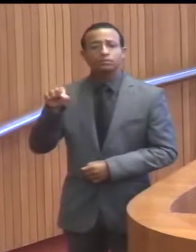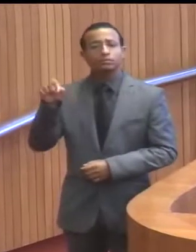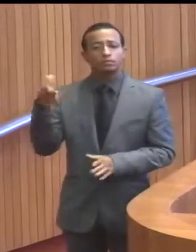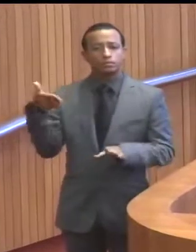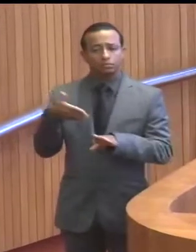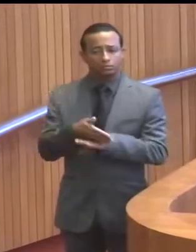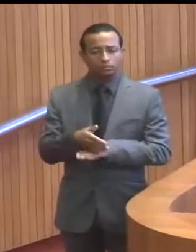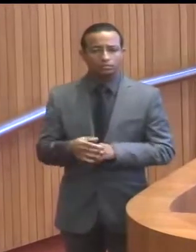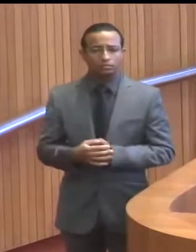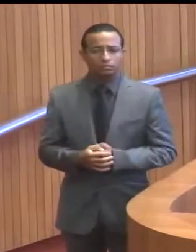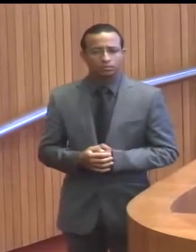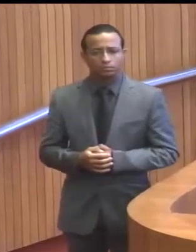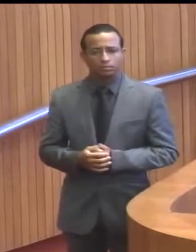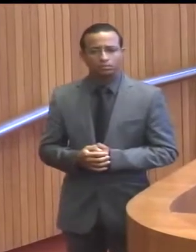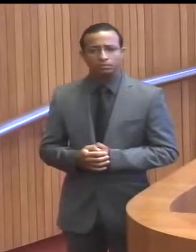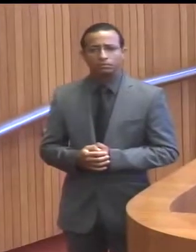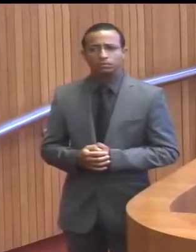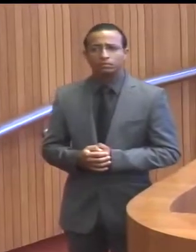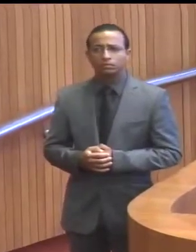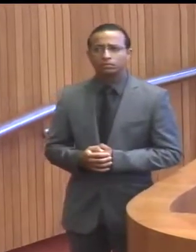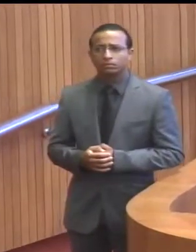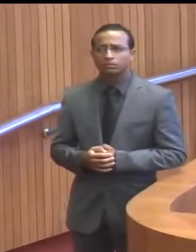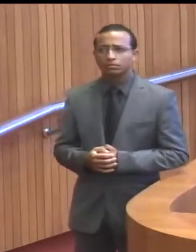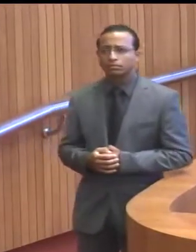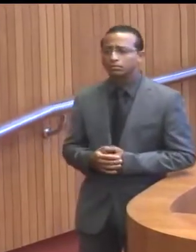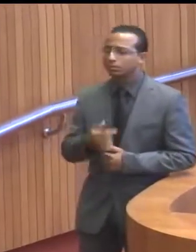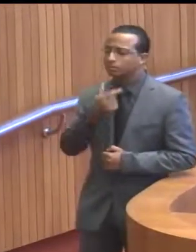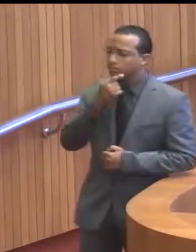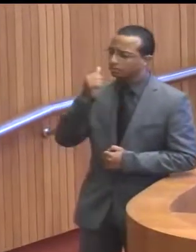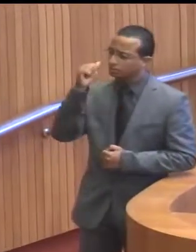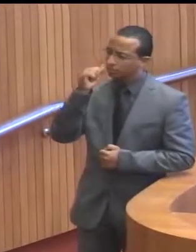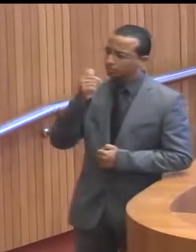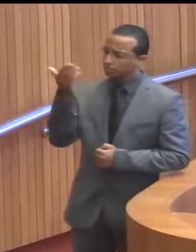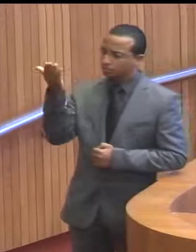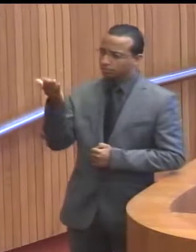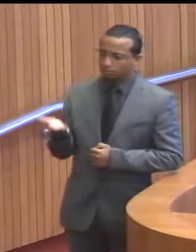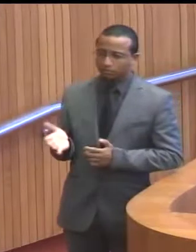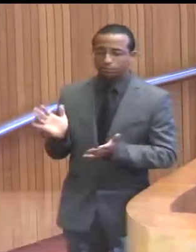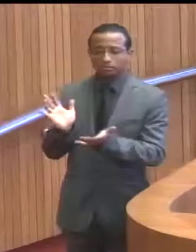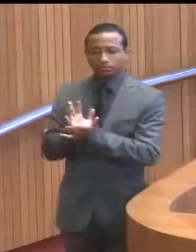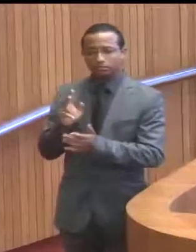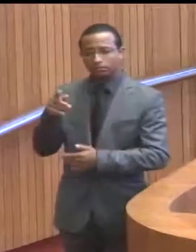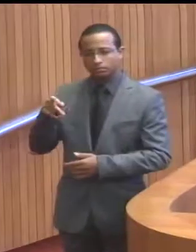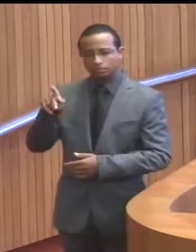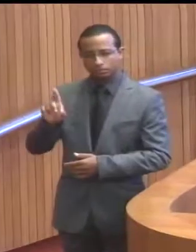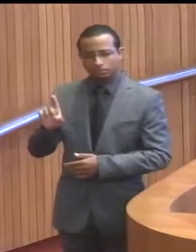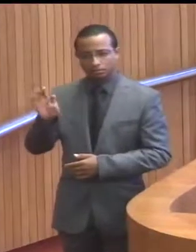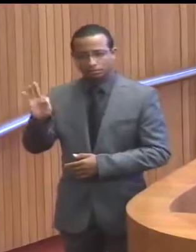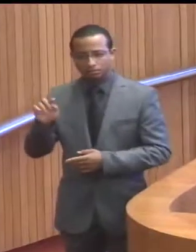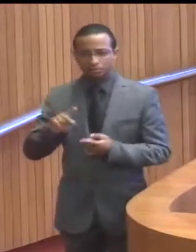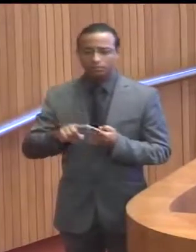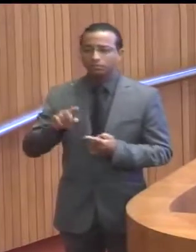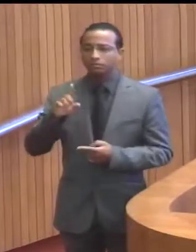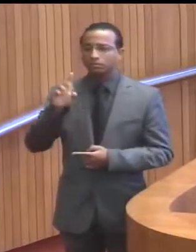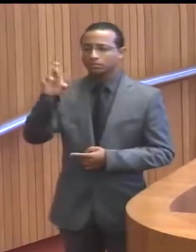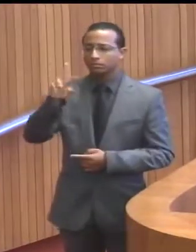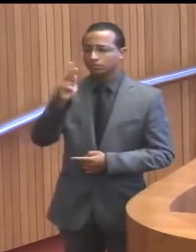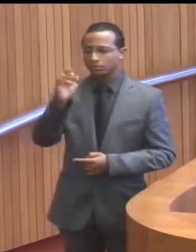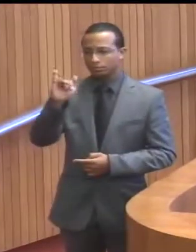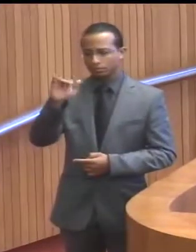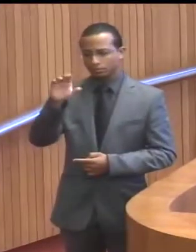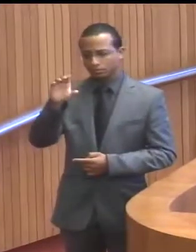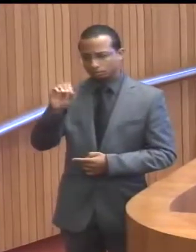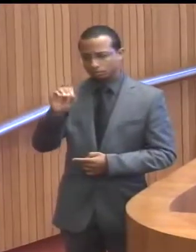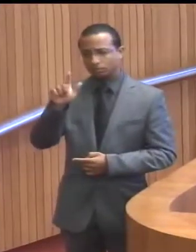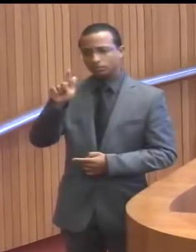homens e mulheres egressos do PDT, doutor Igor Lago, doutor